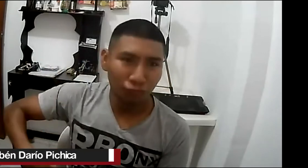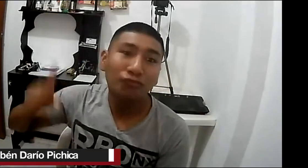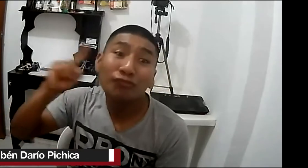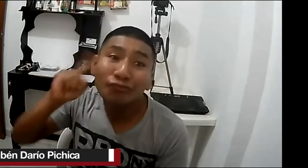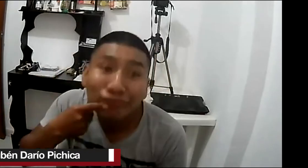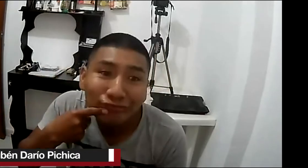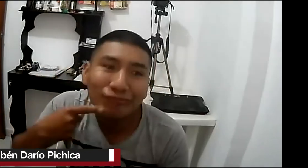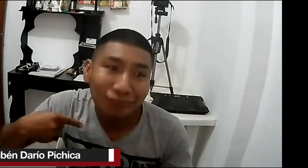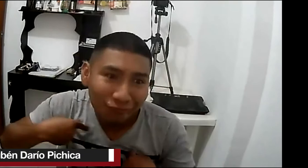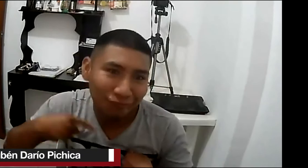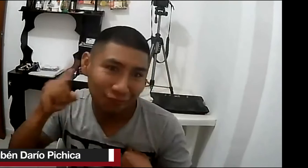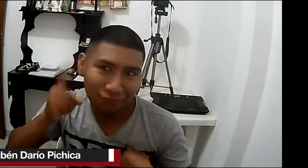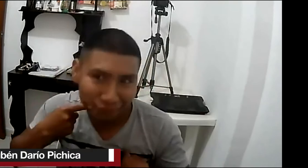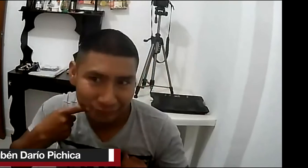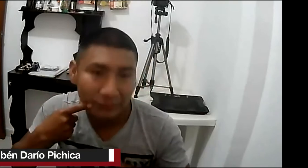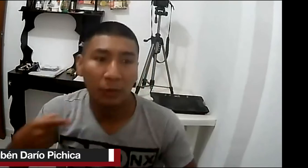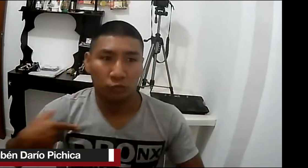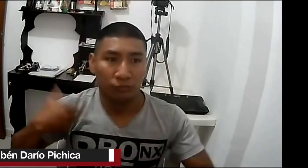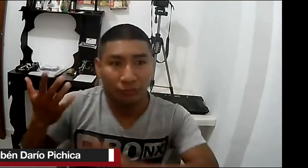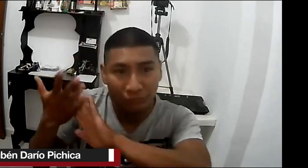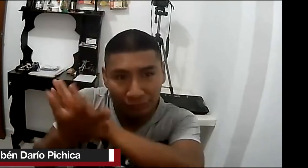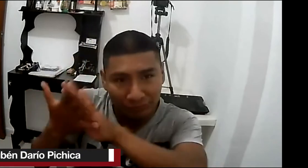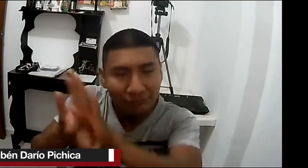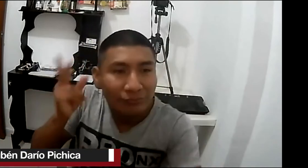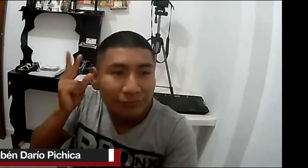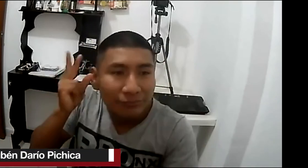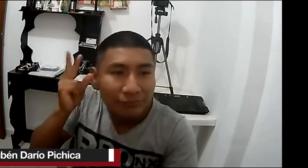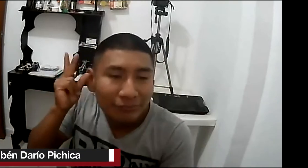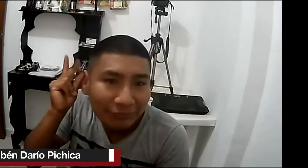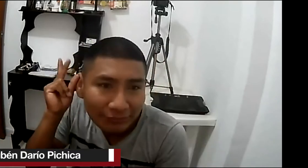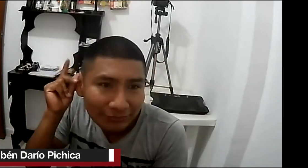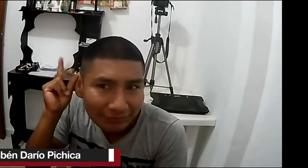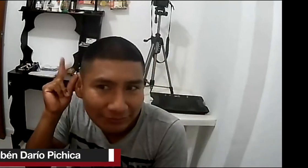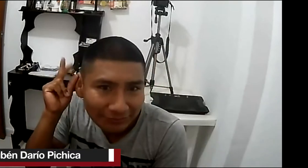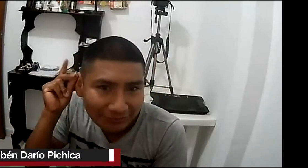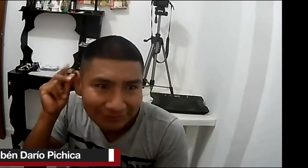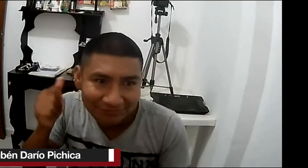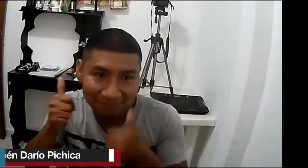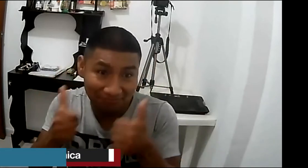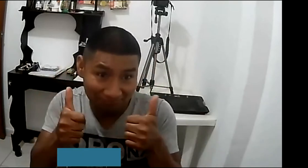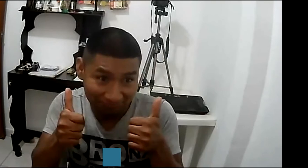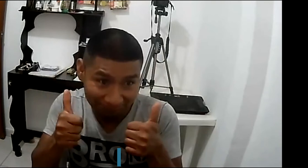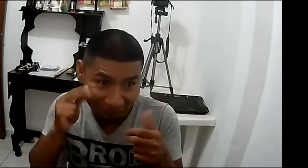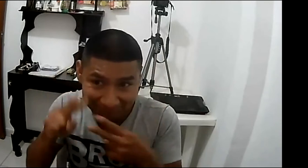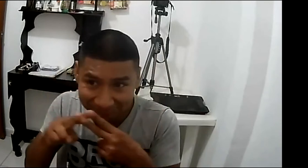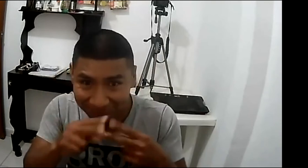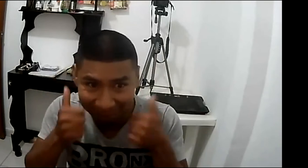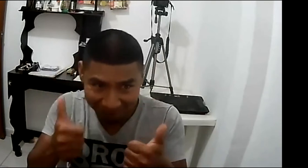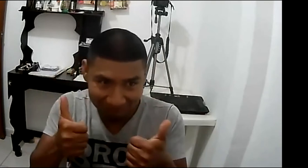Pichica y soy una persona sorda mi seña es esta sí